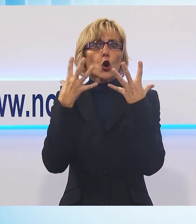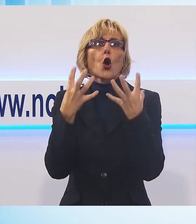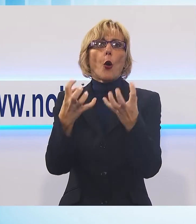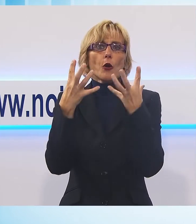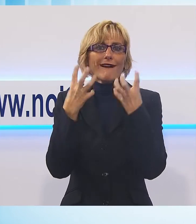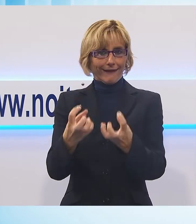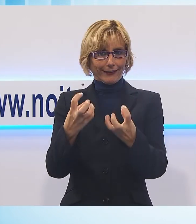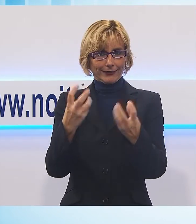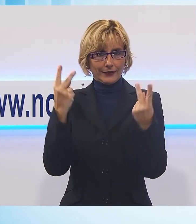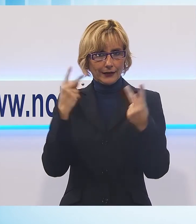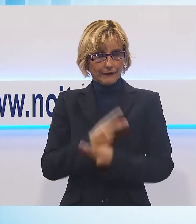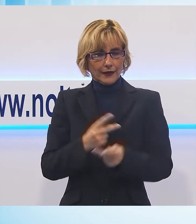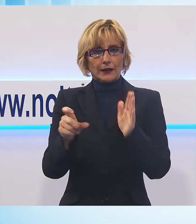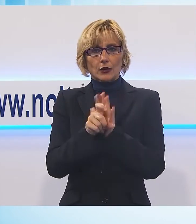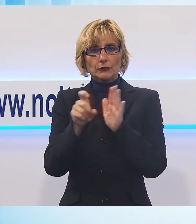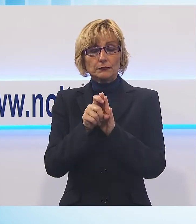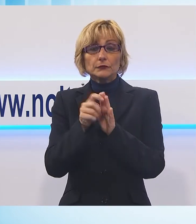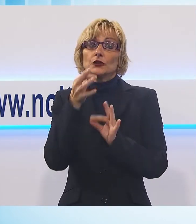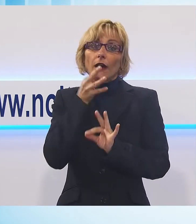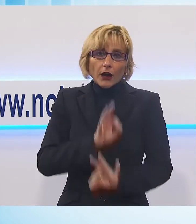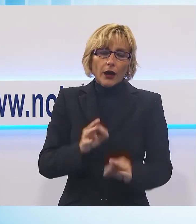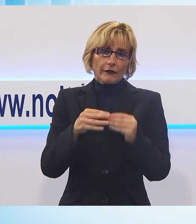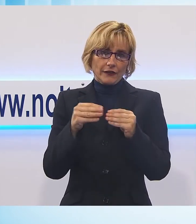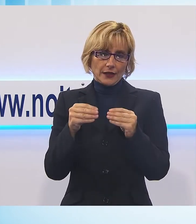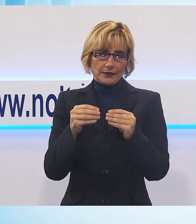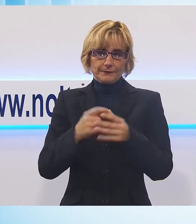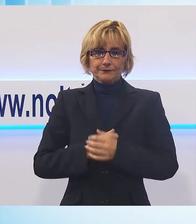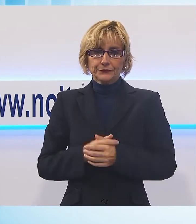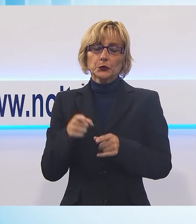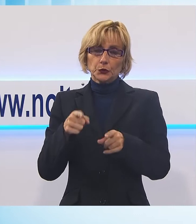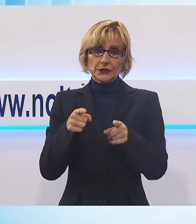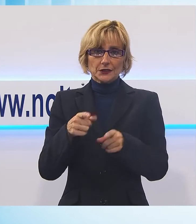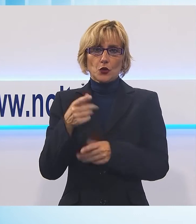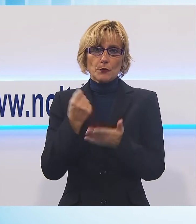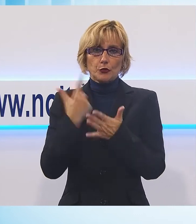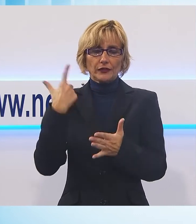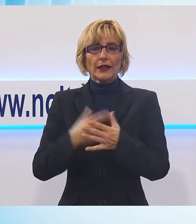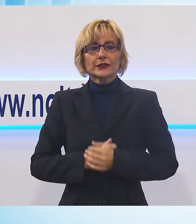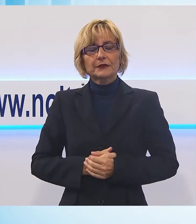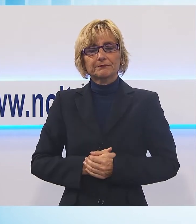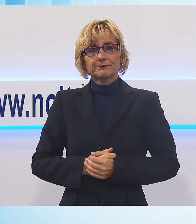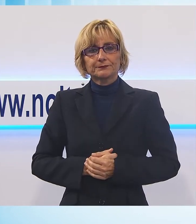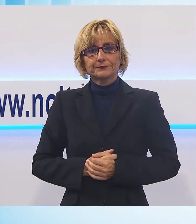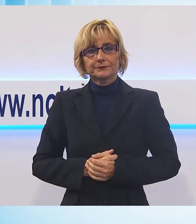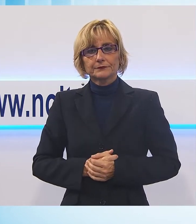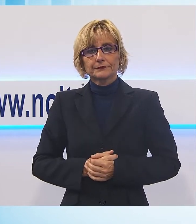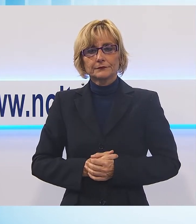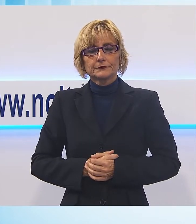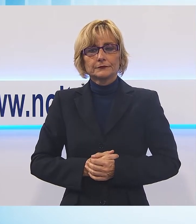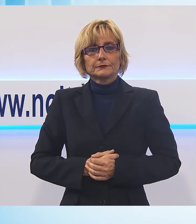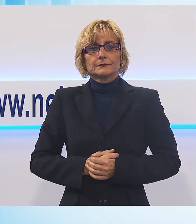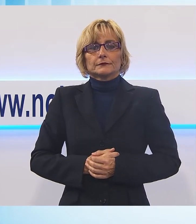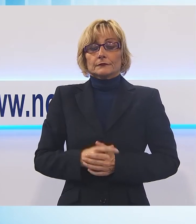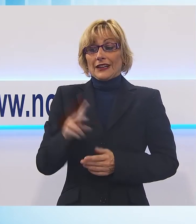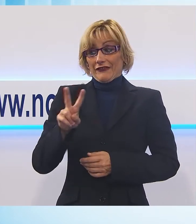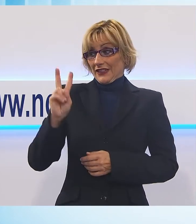effettivamente il Comune riuscirà a fare questo è importante Da venerdì cioè